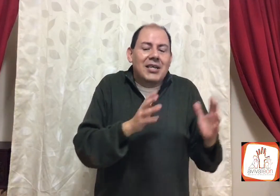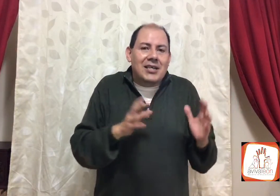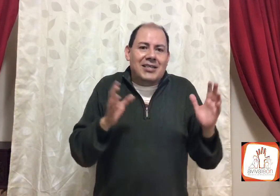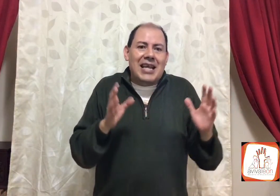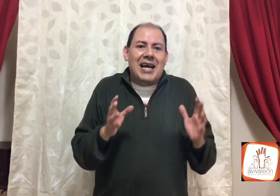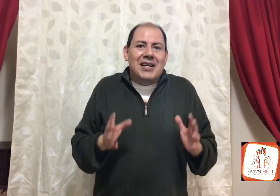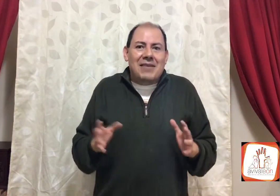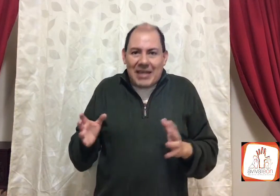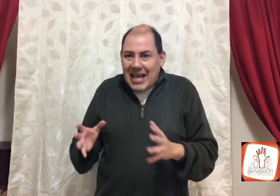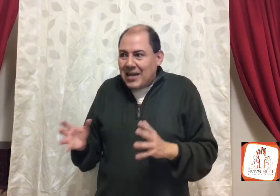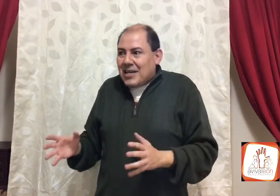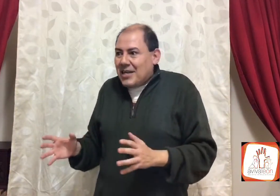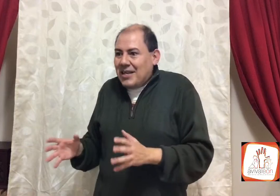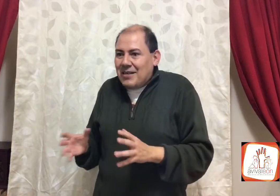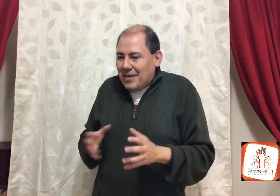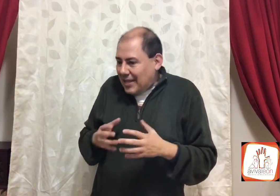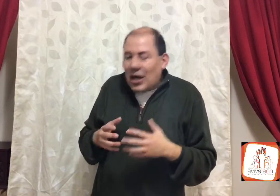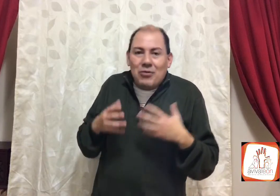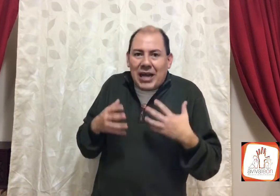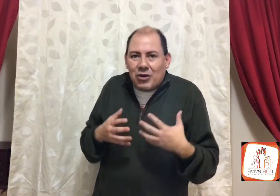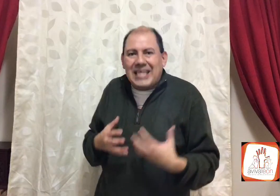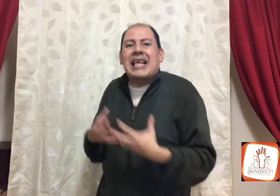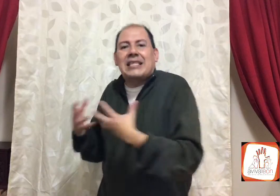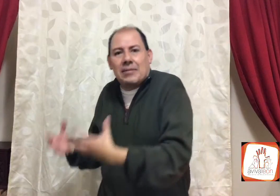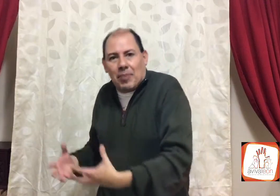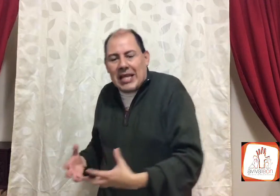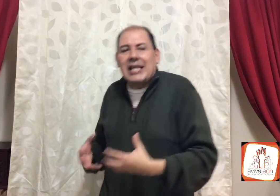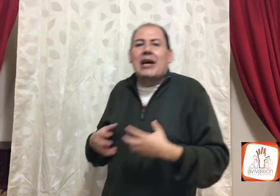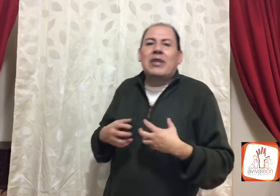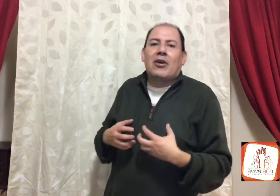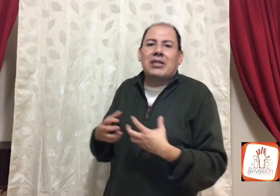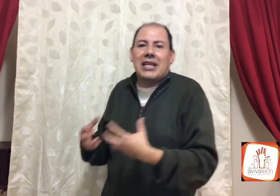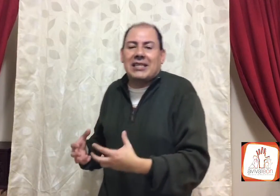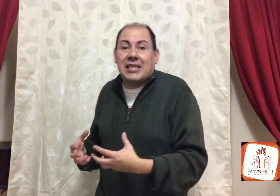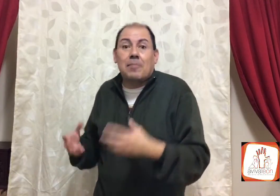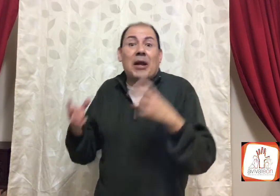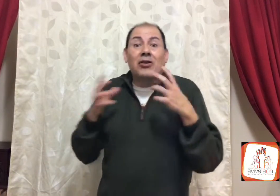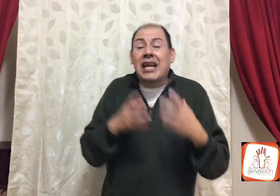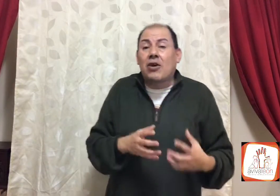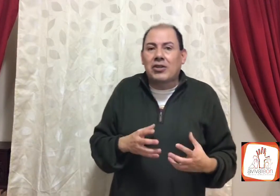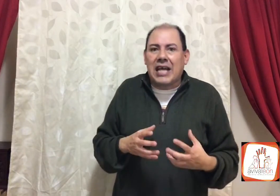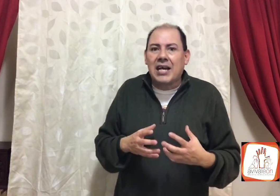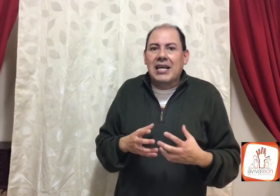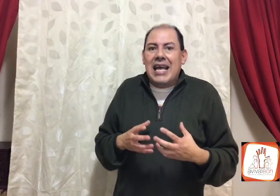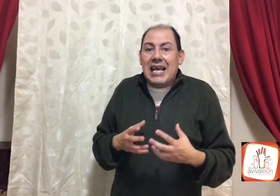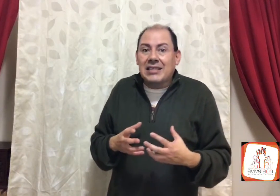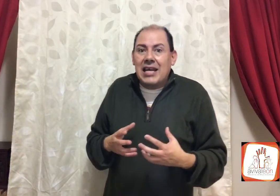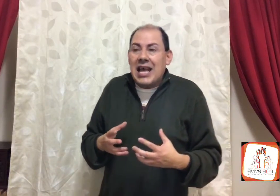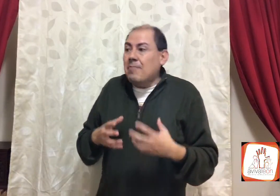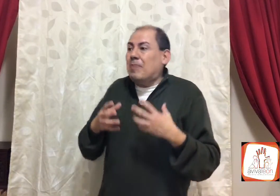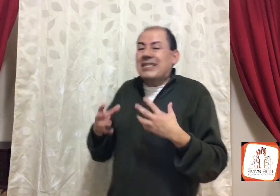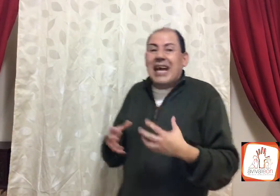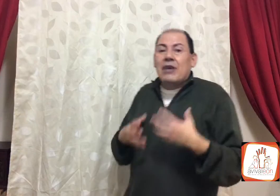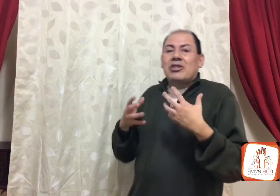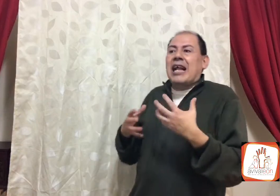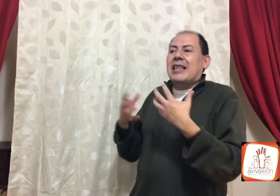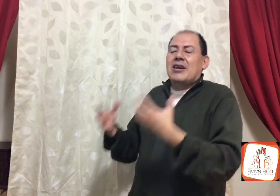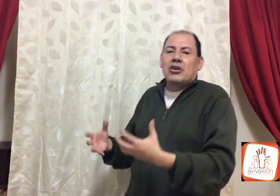y decía, y venía, hay una cosa es la disciplina, una cosa es la enseñanza, pero otra cosa, es empezar a usar a Dios,